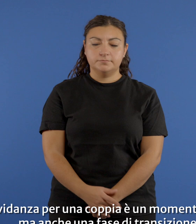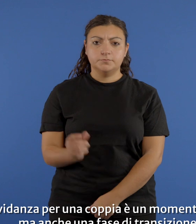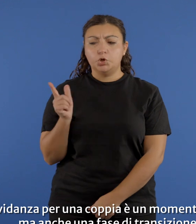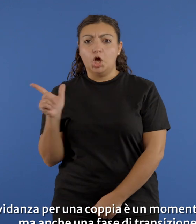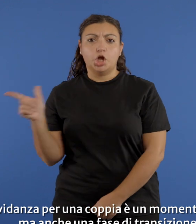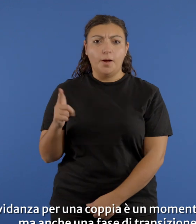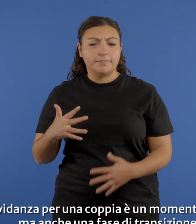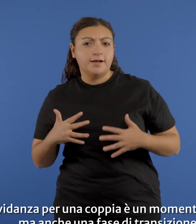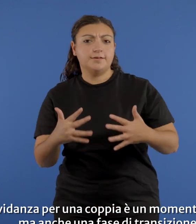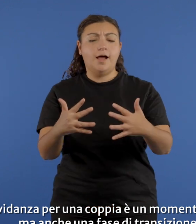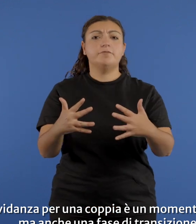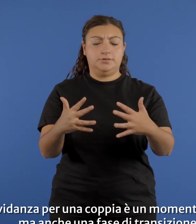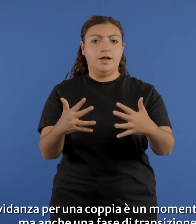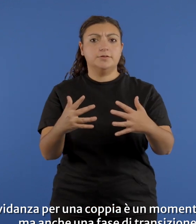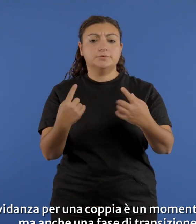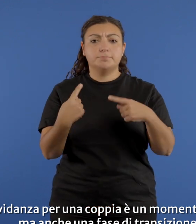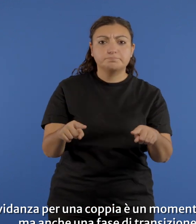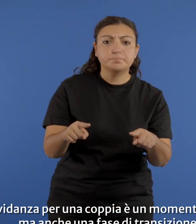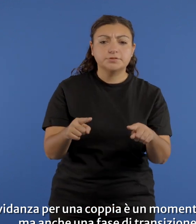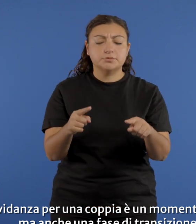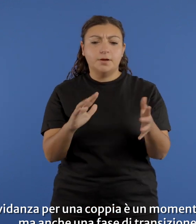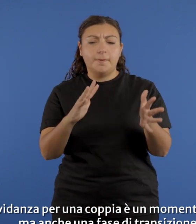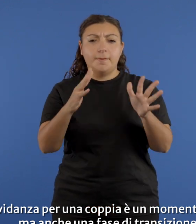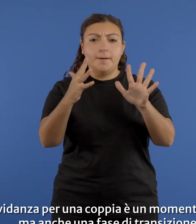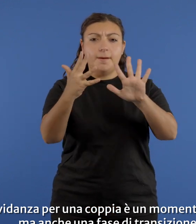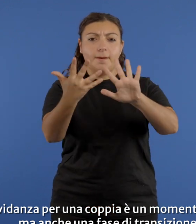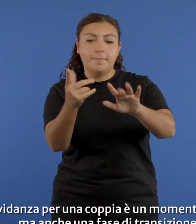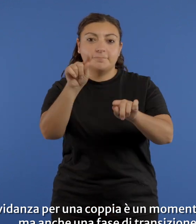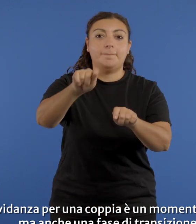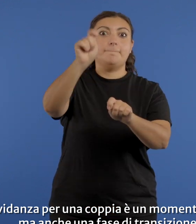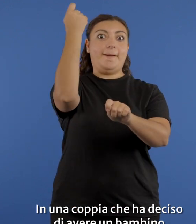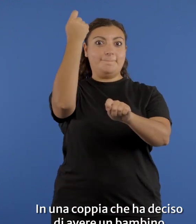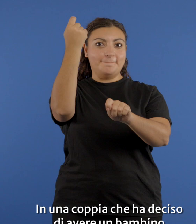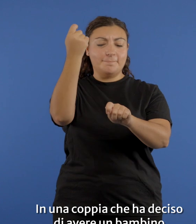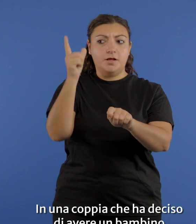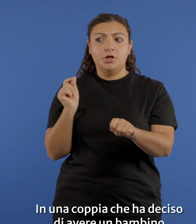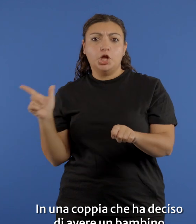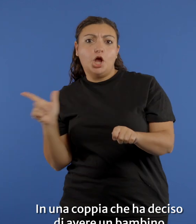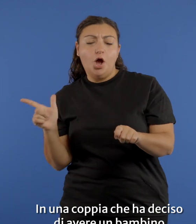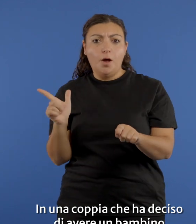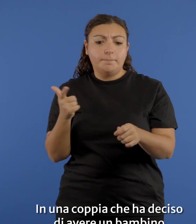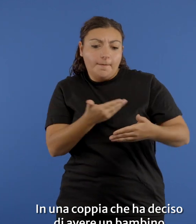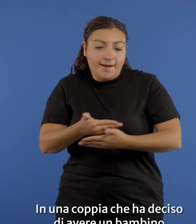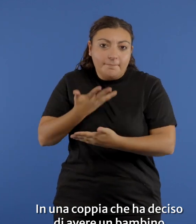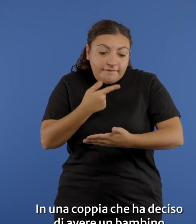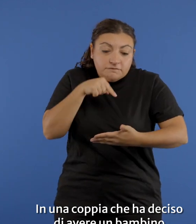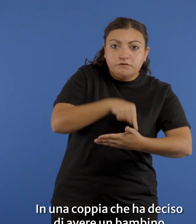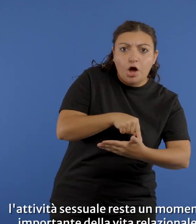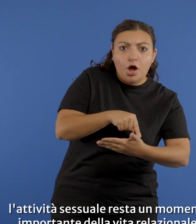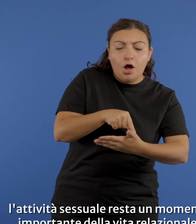La gravidanza per una coppia è un momento di arrivo, ma anche una fase di transizione. In una coppia che ha deciso di avere un bambino, l'attività